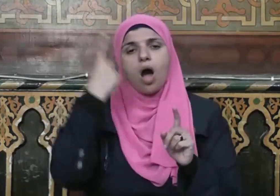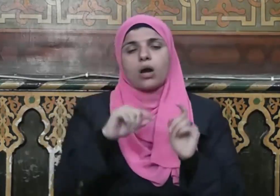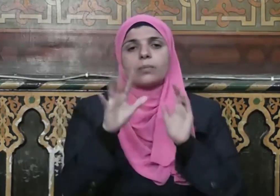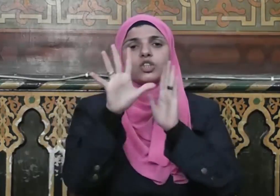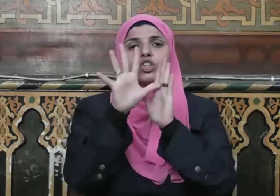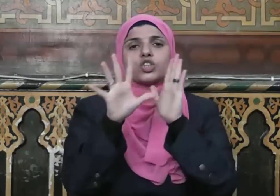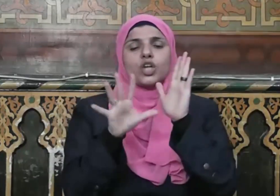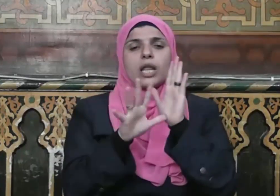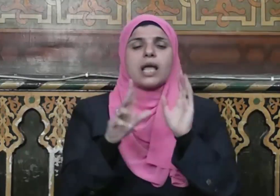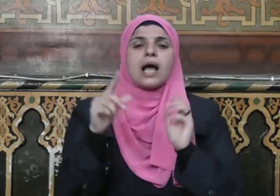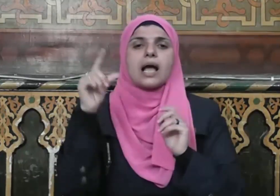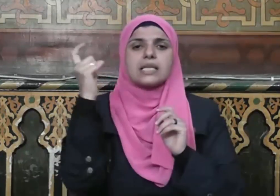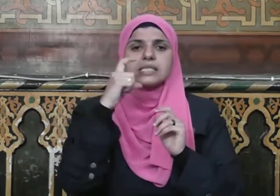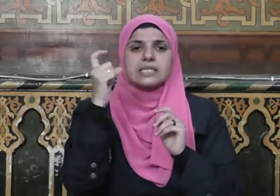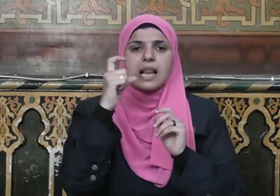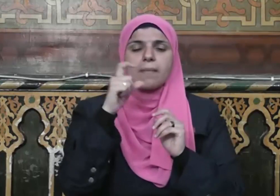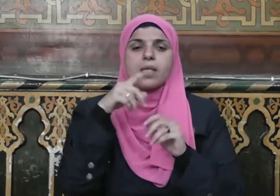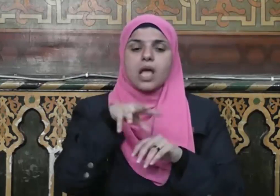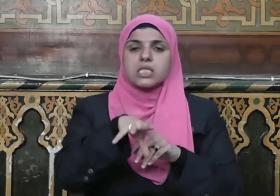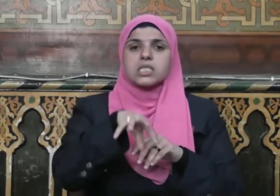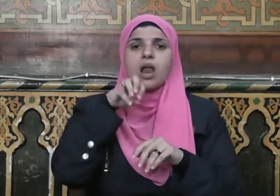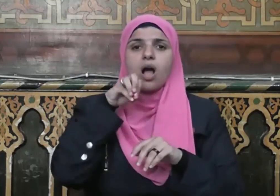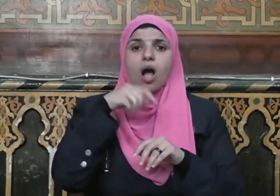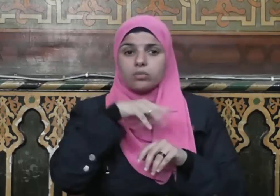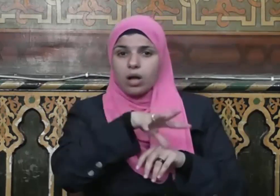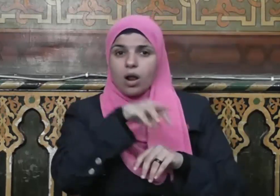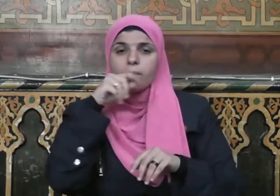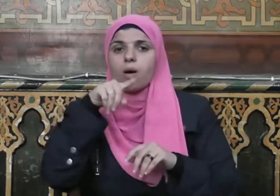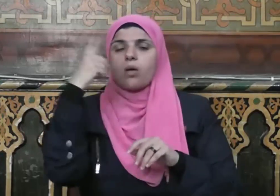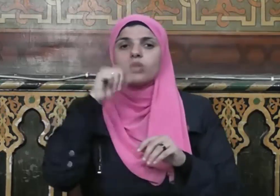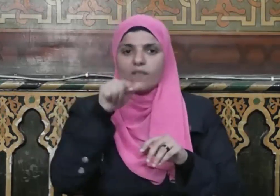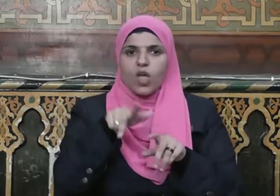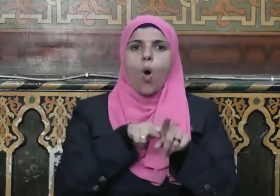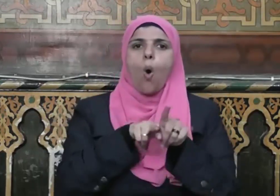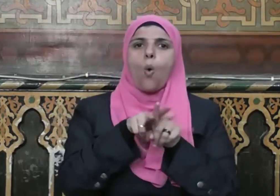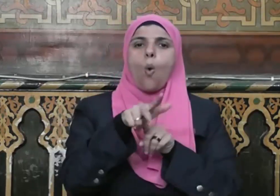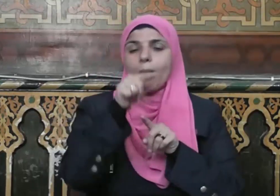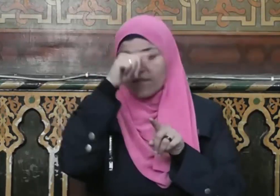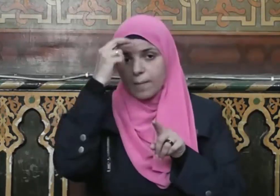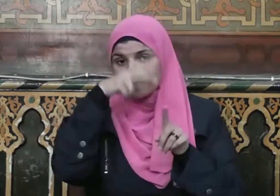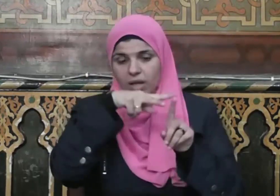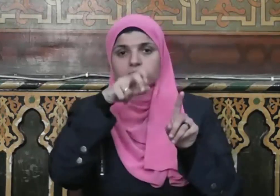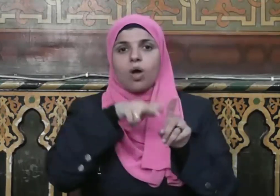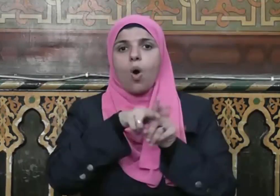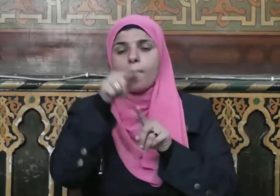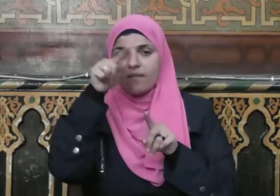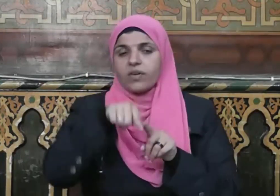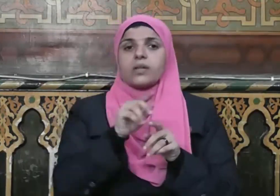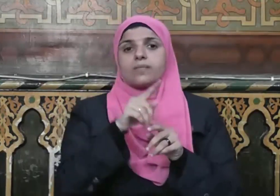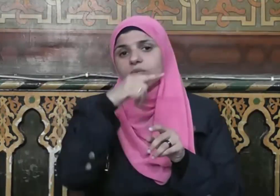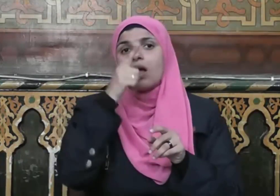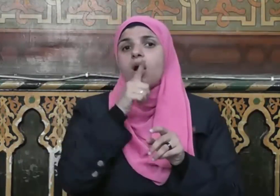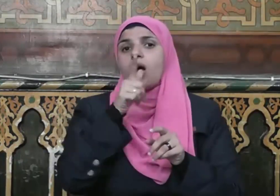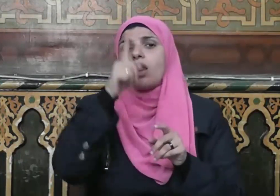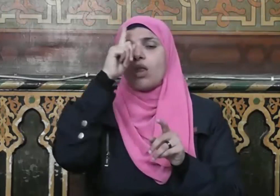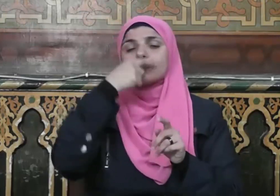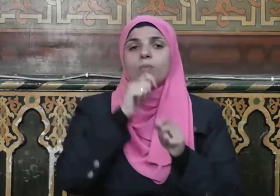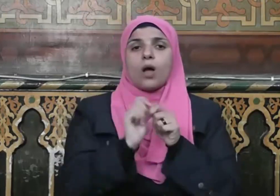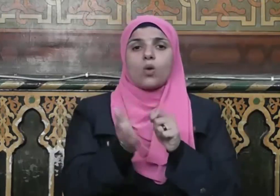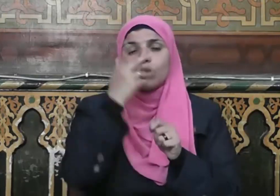حرمت الشريعة الإسلامية السرقة ووضعت لها عقوبة راضعة حيث يقول